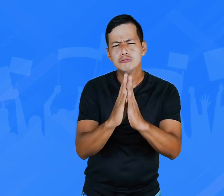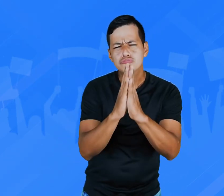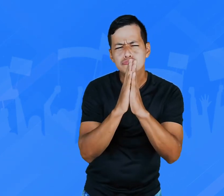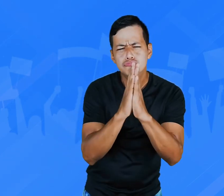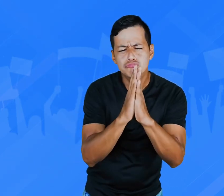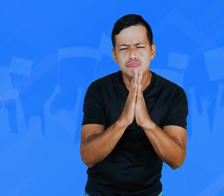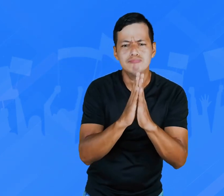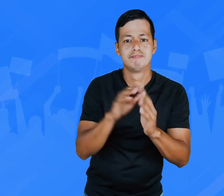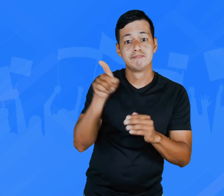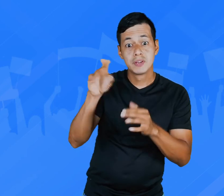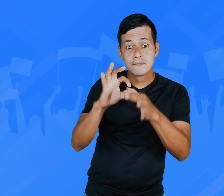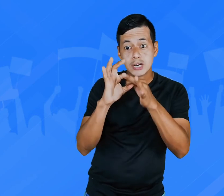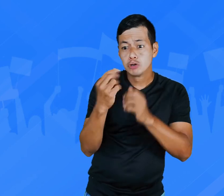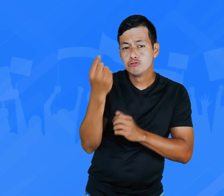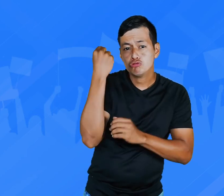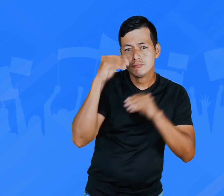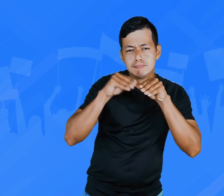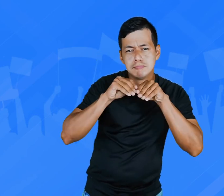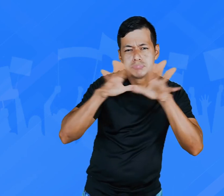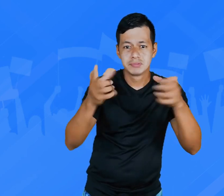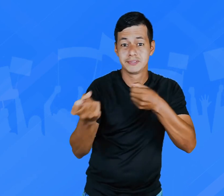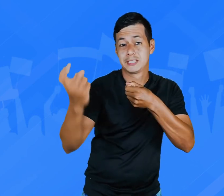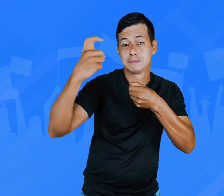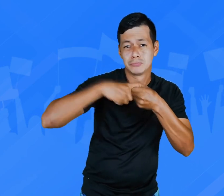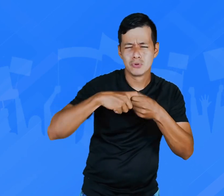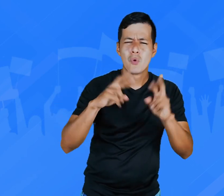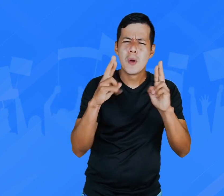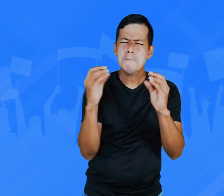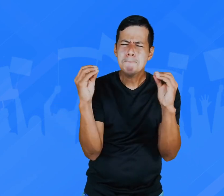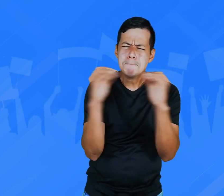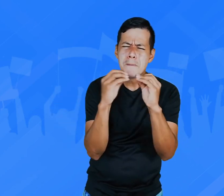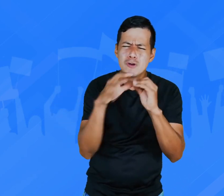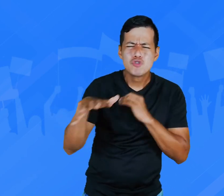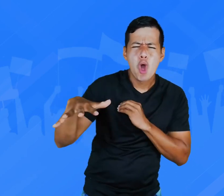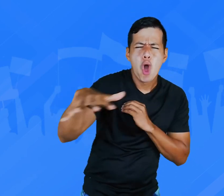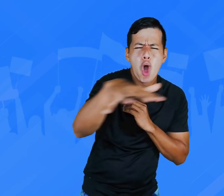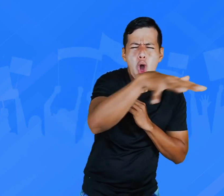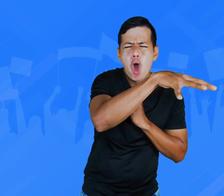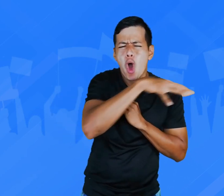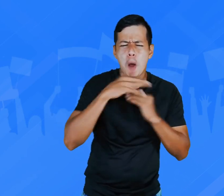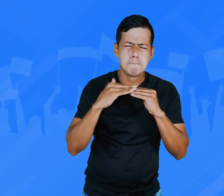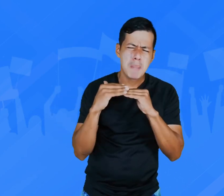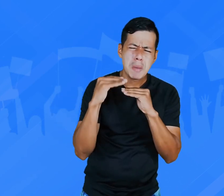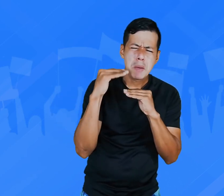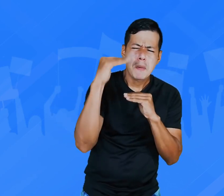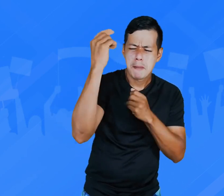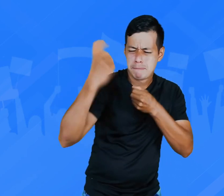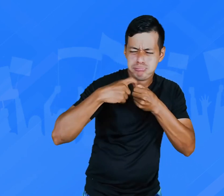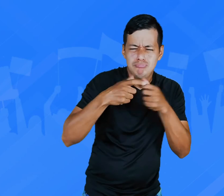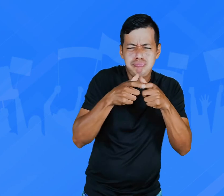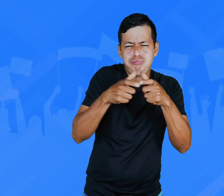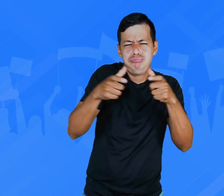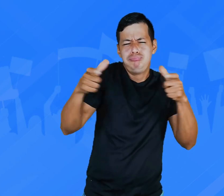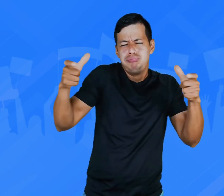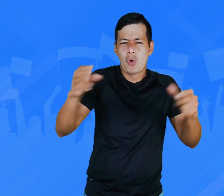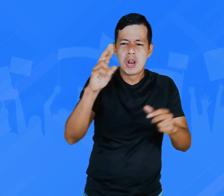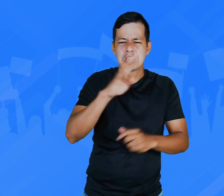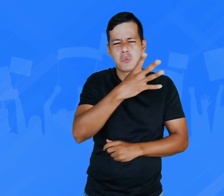relacionados con parqueo de vehículos, hospedaje y demás. FENASCOL ha divulgado en días anteriores un formulario. Esperamos que muchas personas